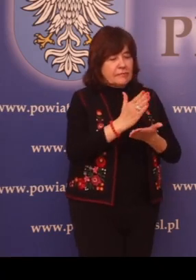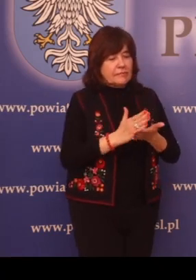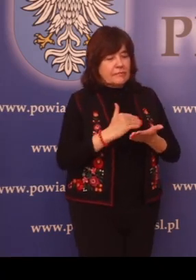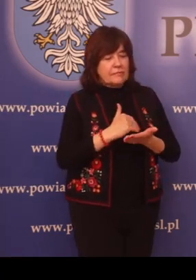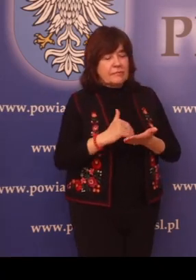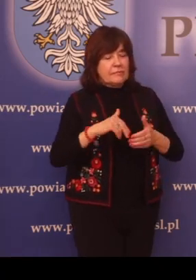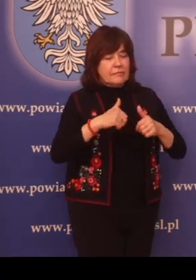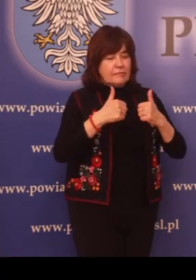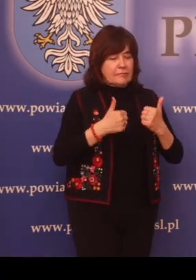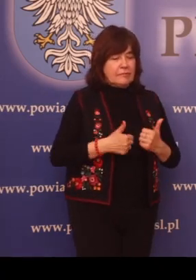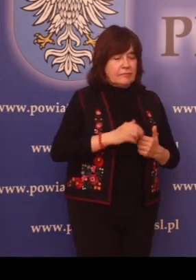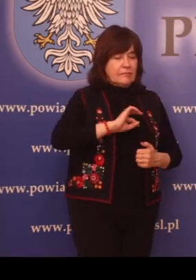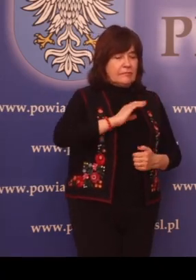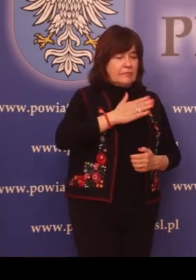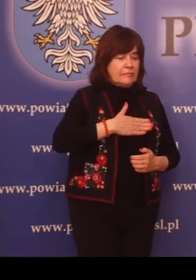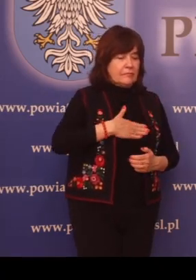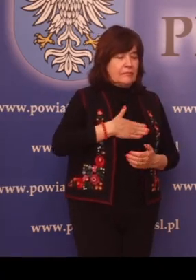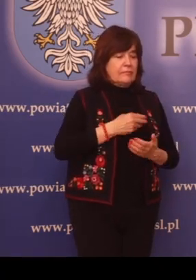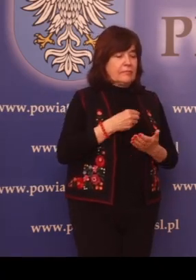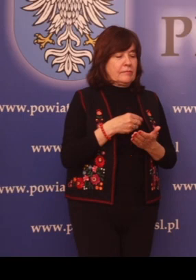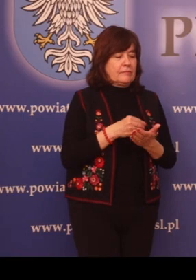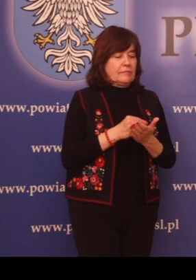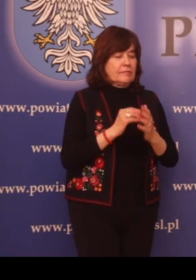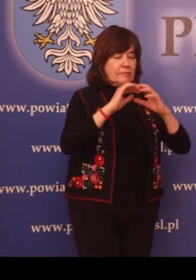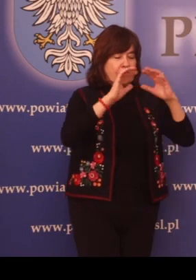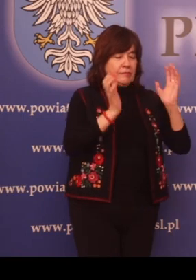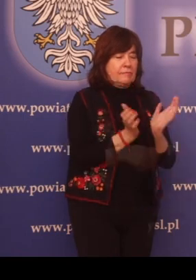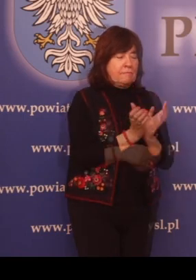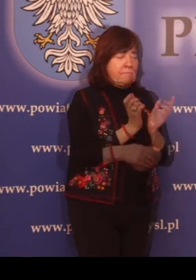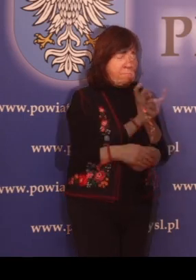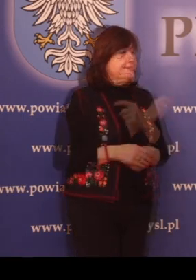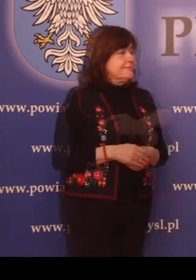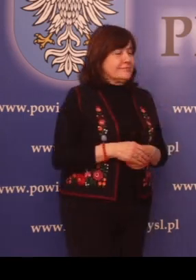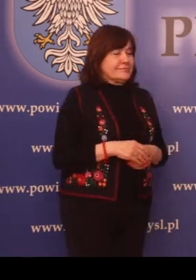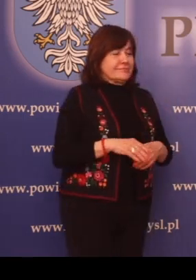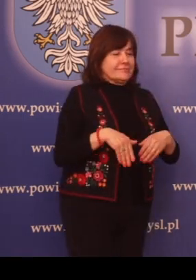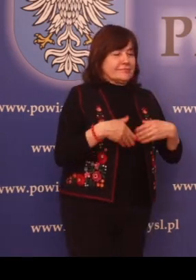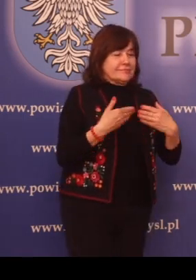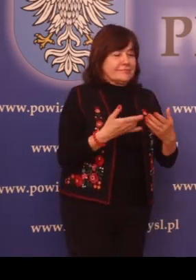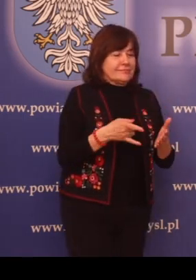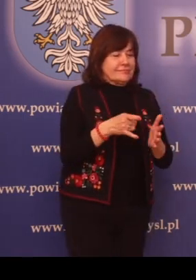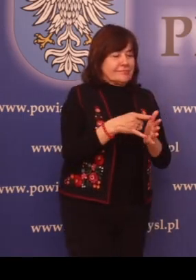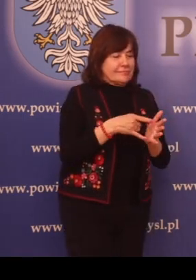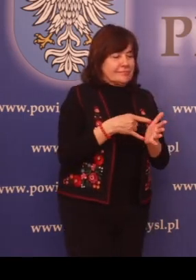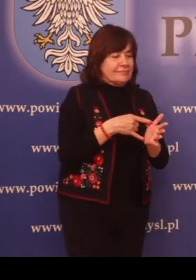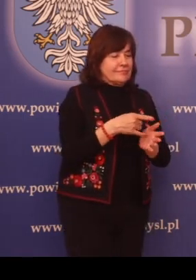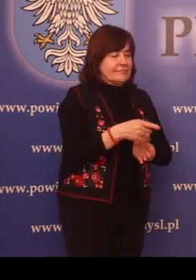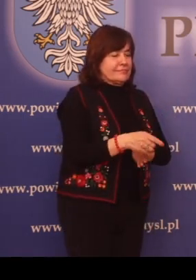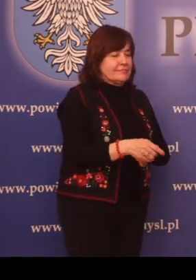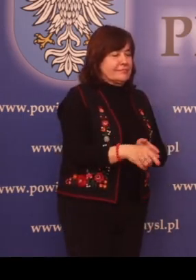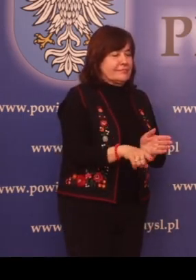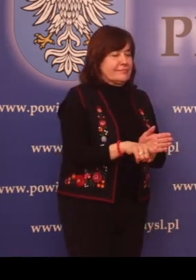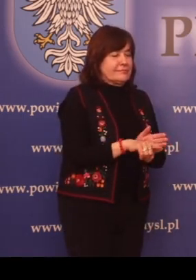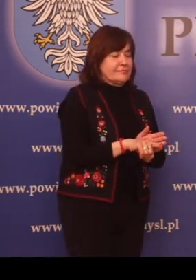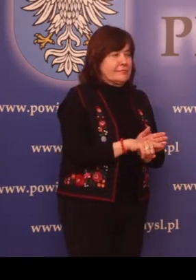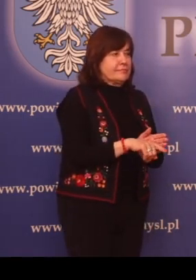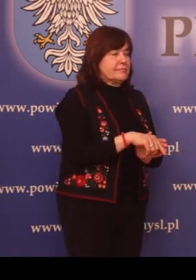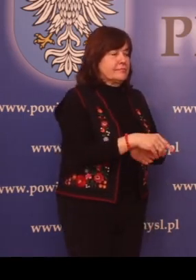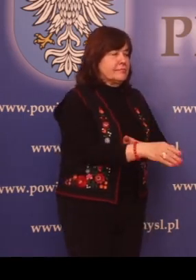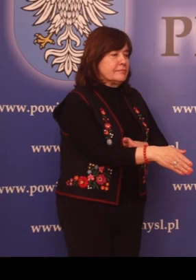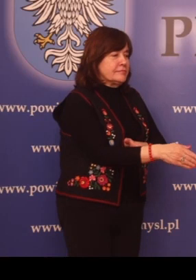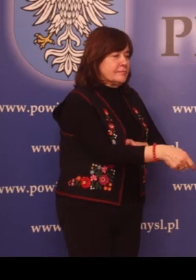stanowiących własności Skarbu Państwa. Wydawanie kart wędkarskich i kart